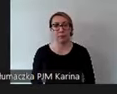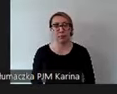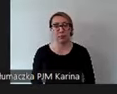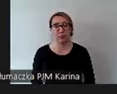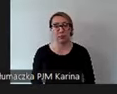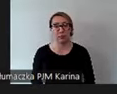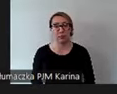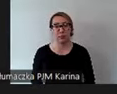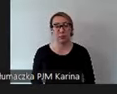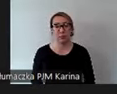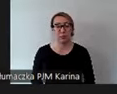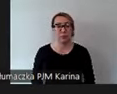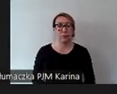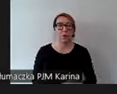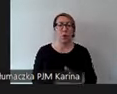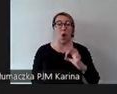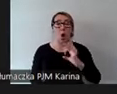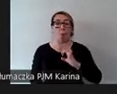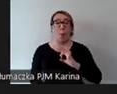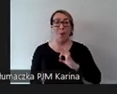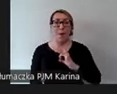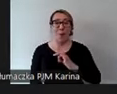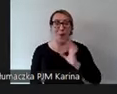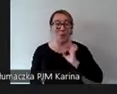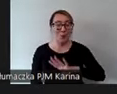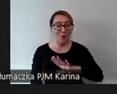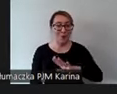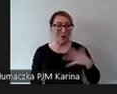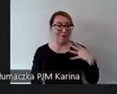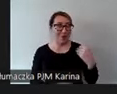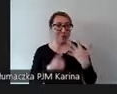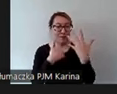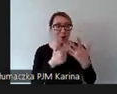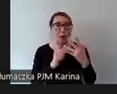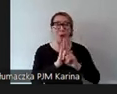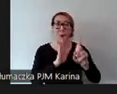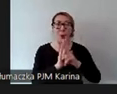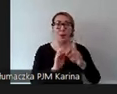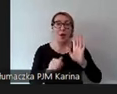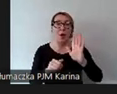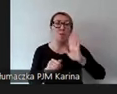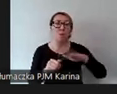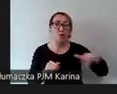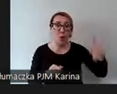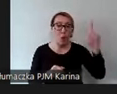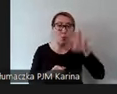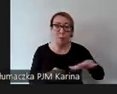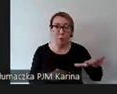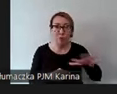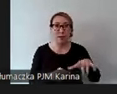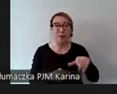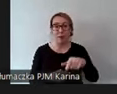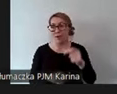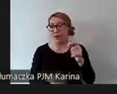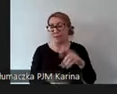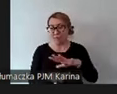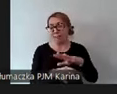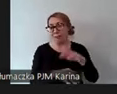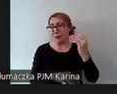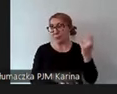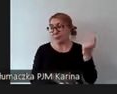Moja córka ma 6 lat, chodzi do przedszkola publicznego dla dzieci z dzieckiem słyszącym